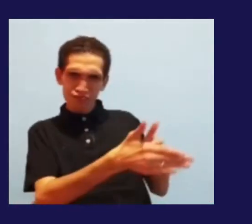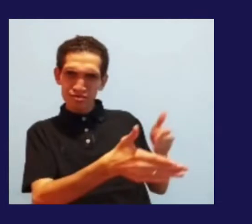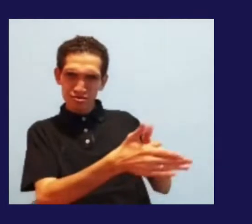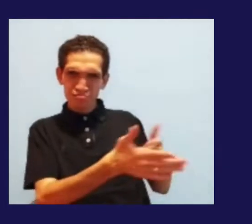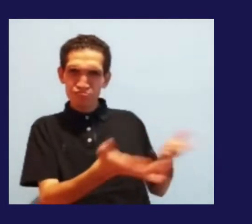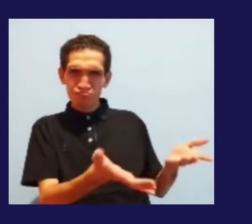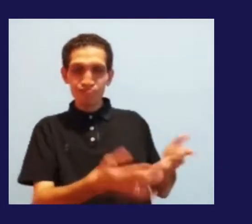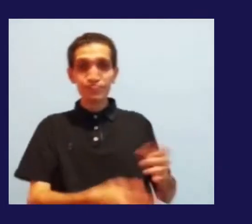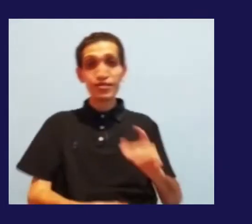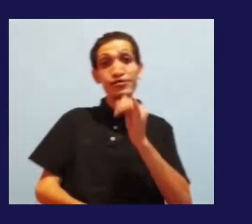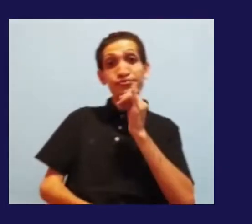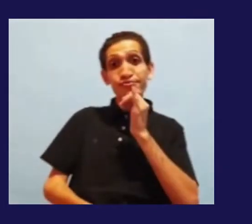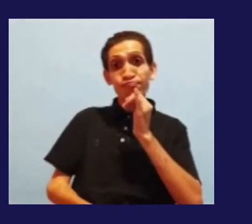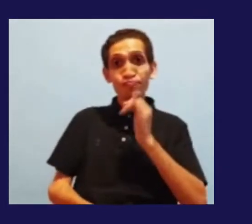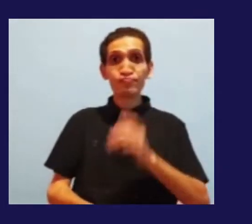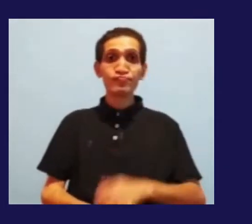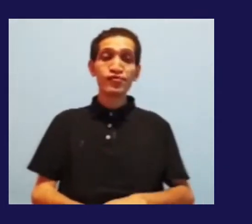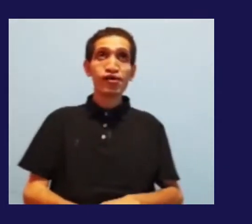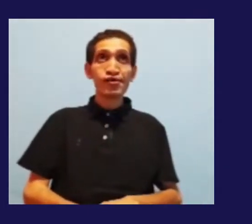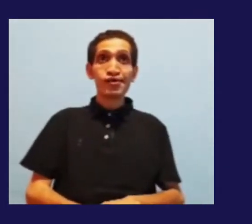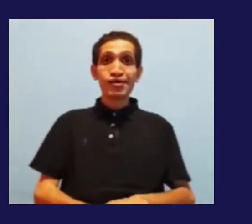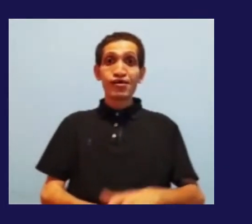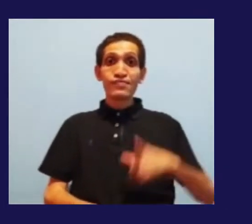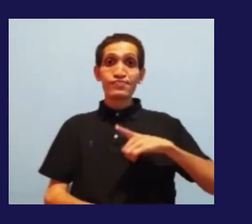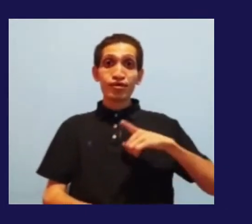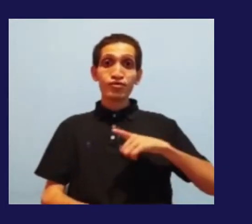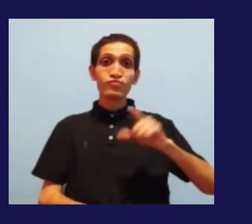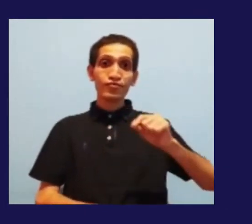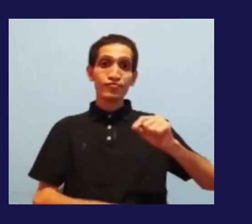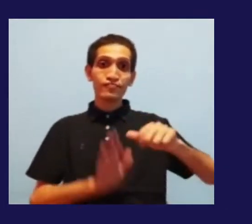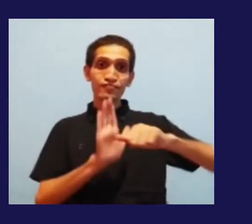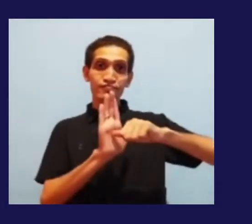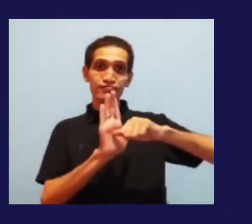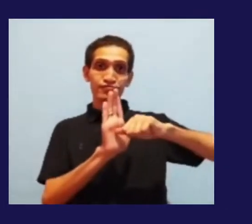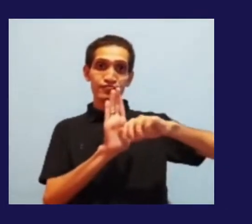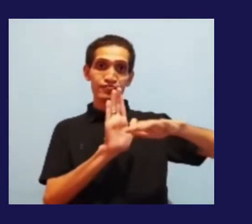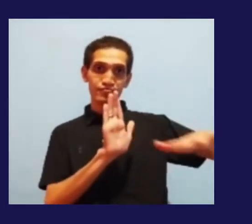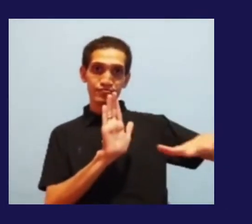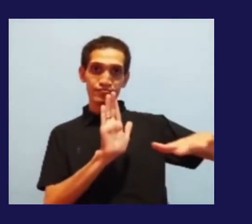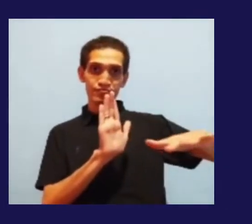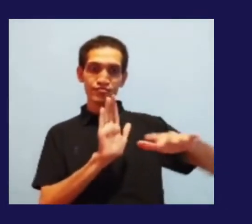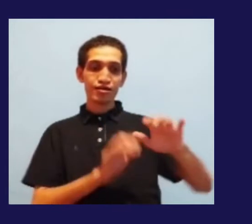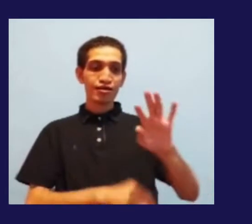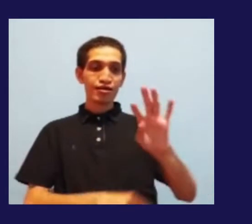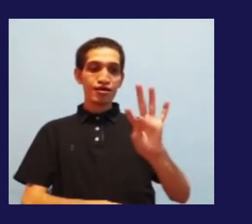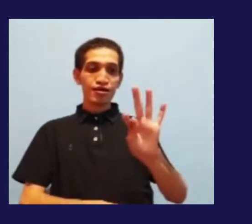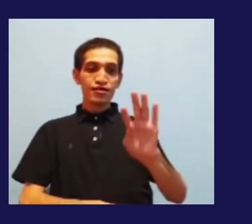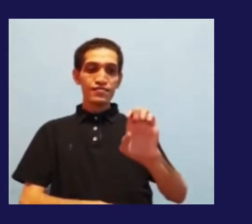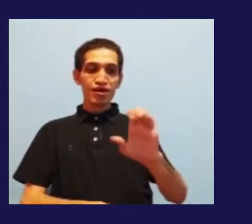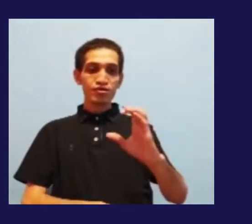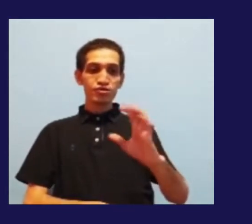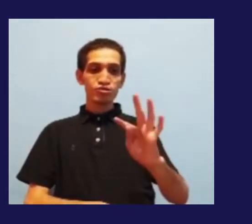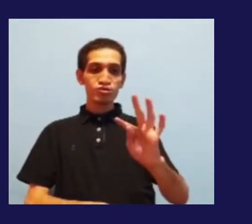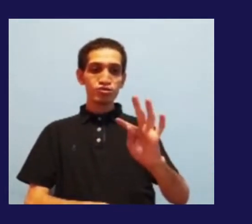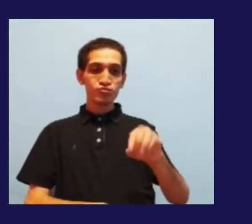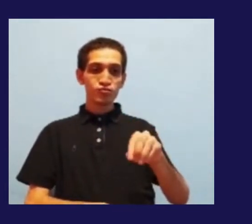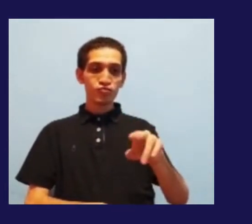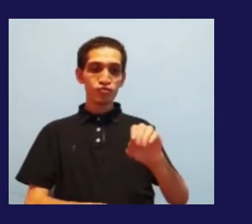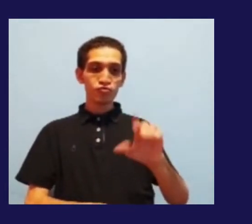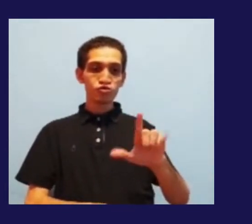tecnologia assistiva. O que é tecnologia assistiva? Tecnologia assistiva nada